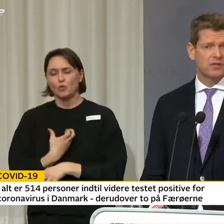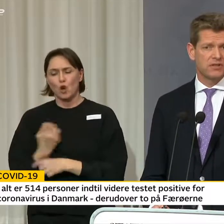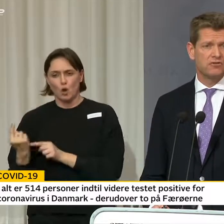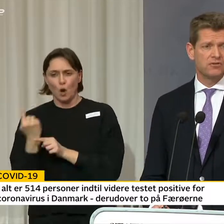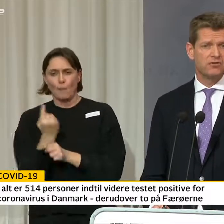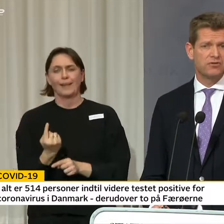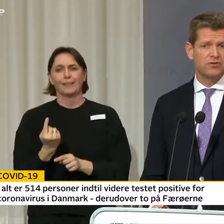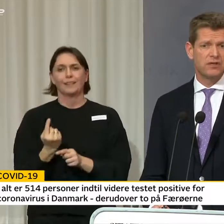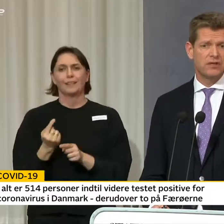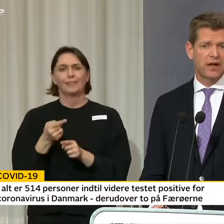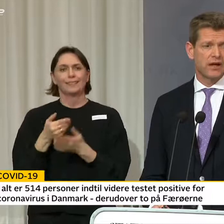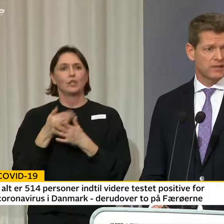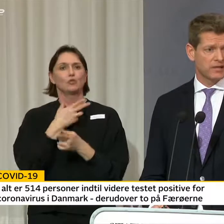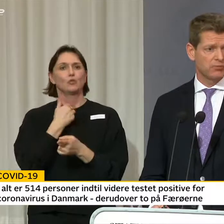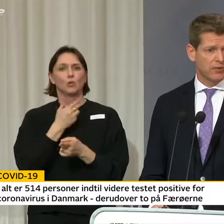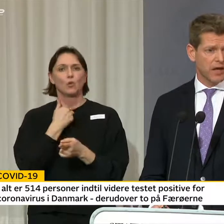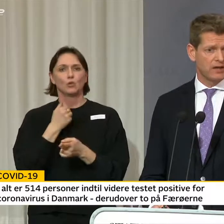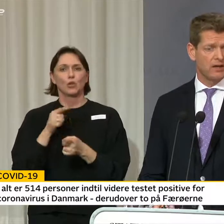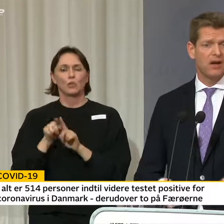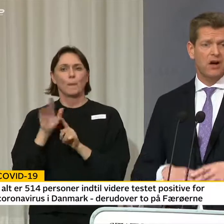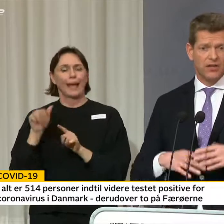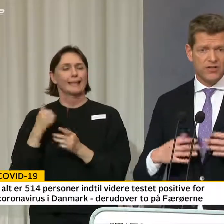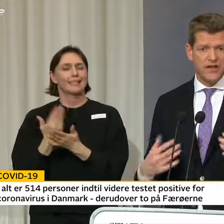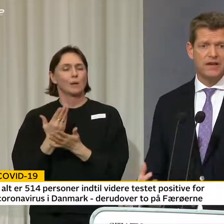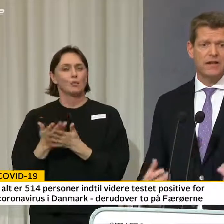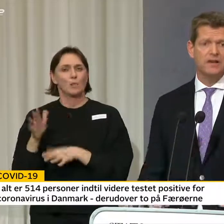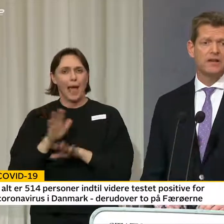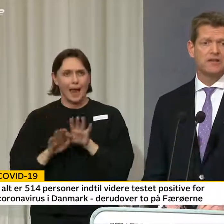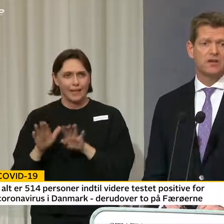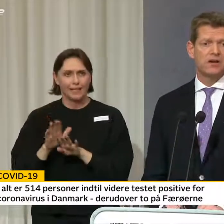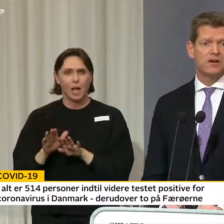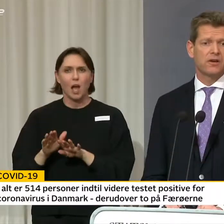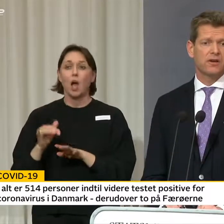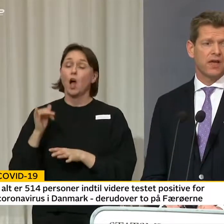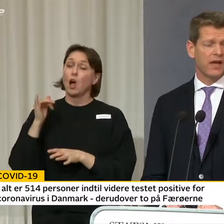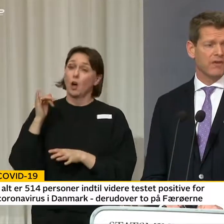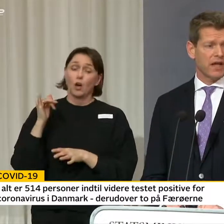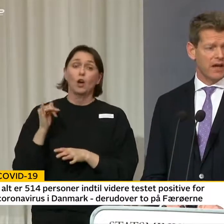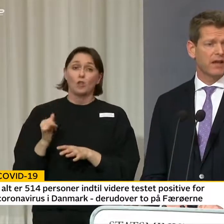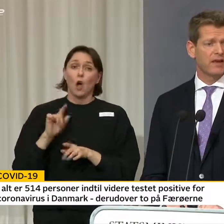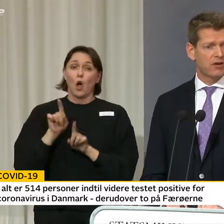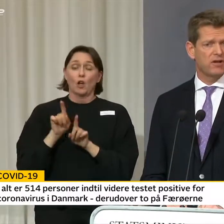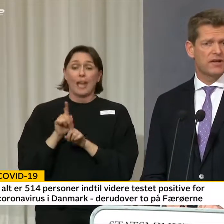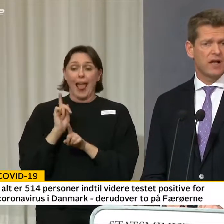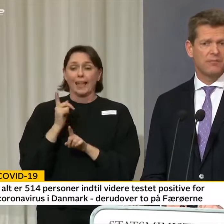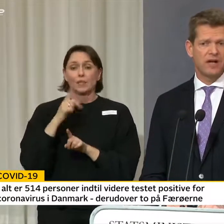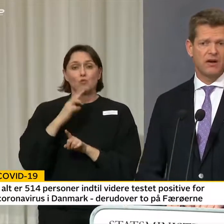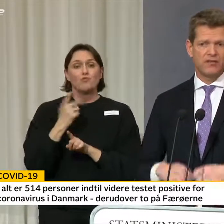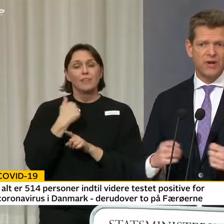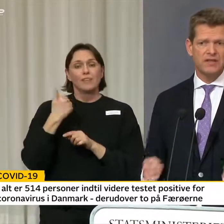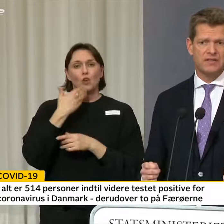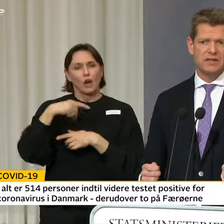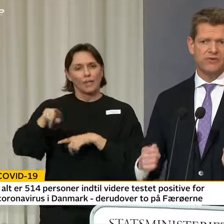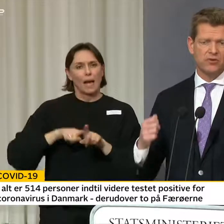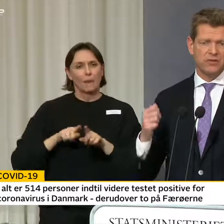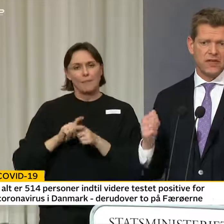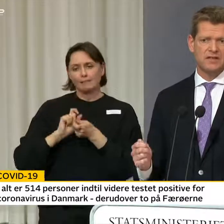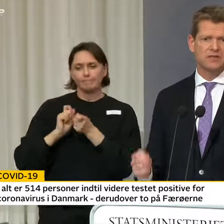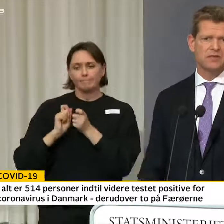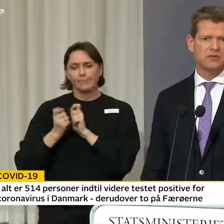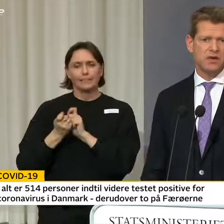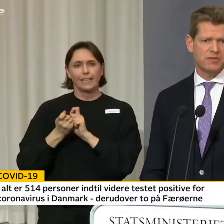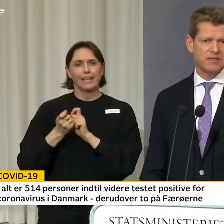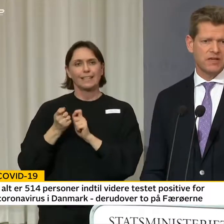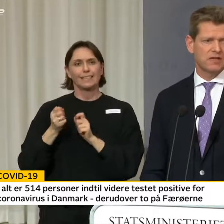hen på de sygehus, der kan tilbyde behandling. Og så endelig så er vi allerede godt i gang med at få indstillet vores